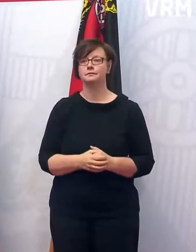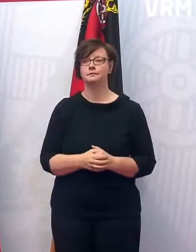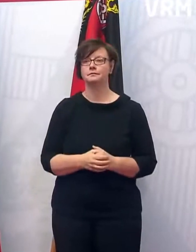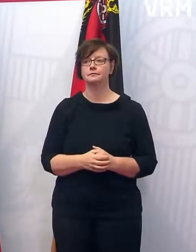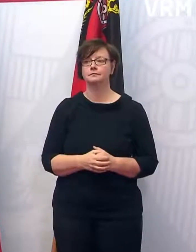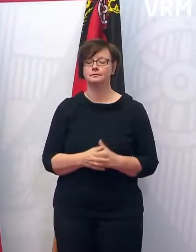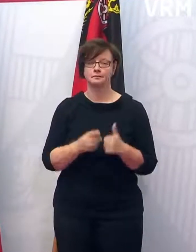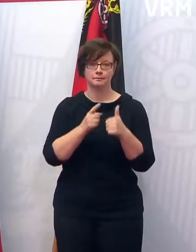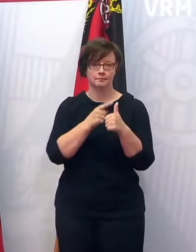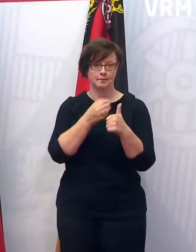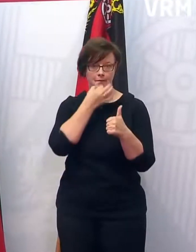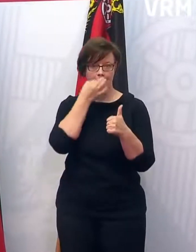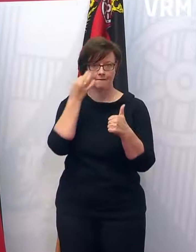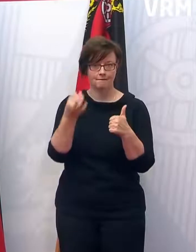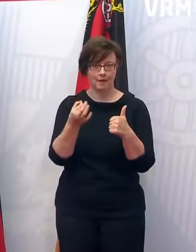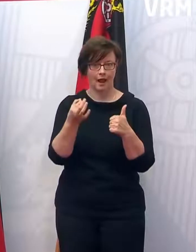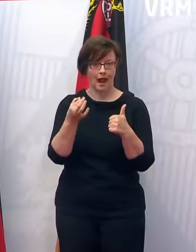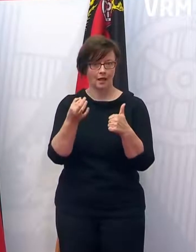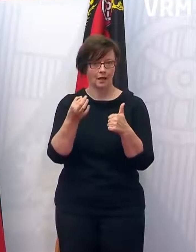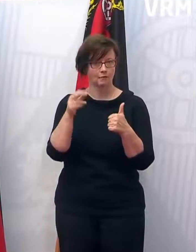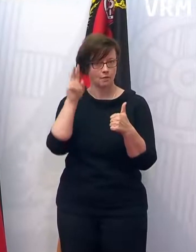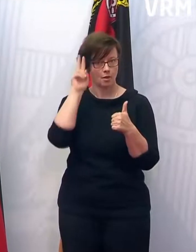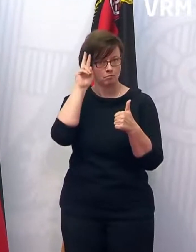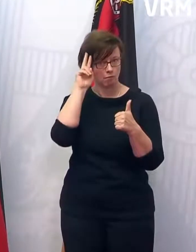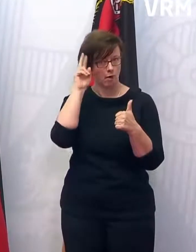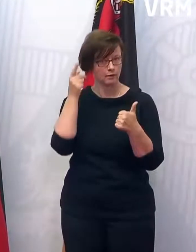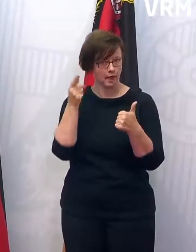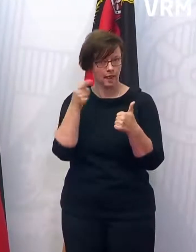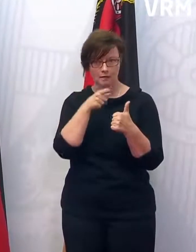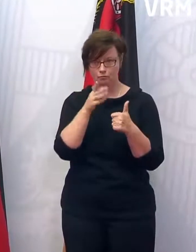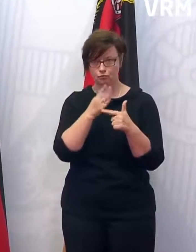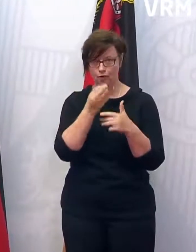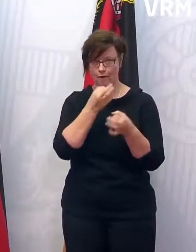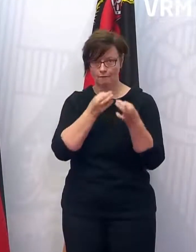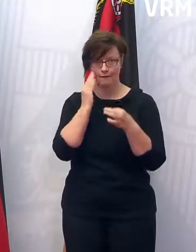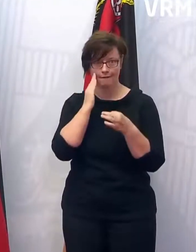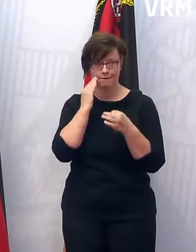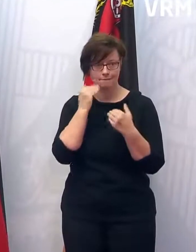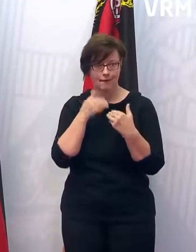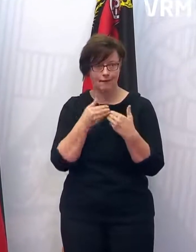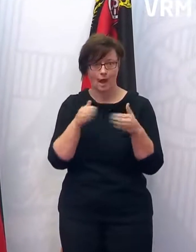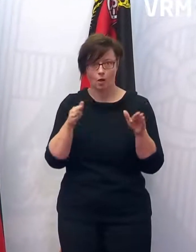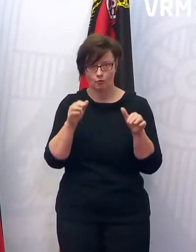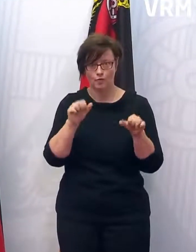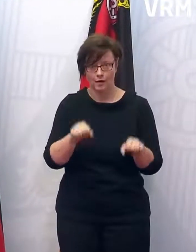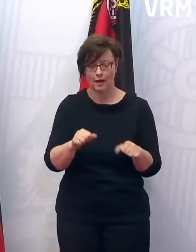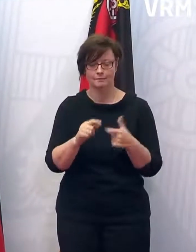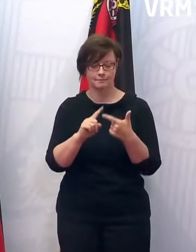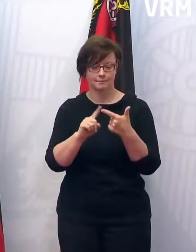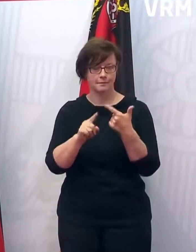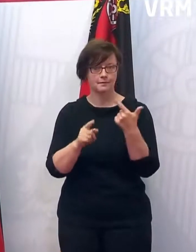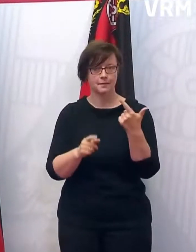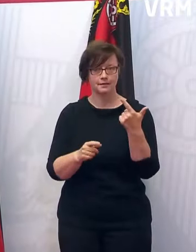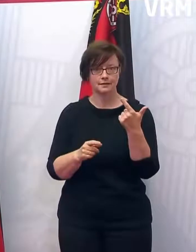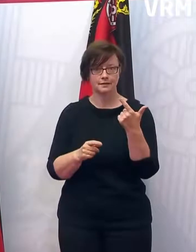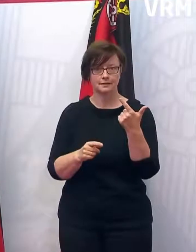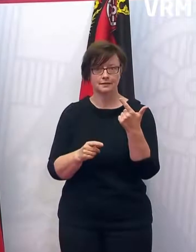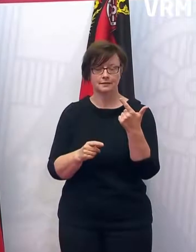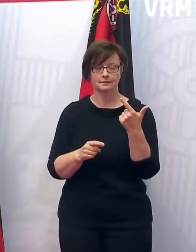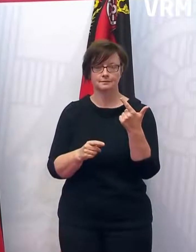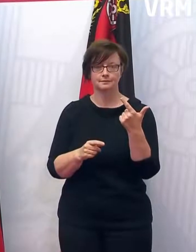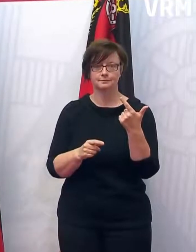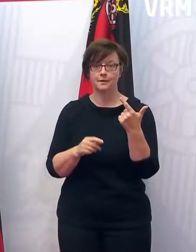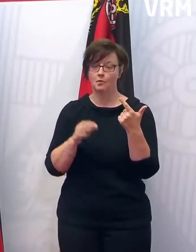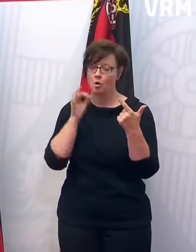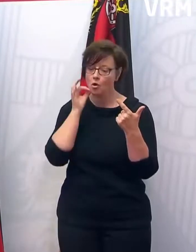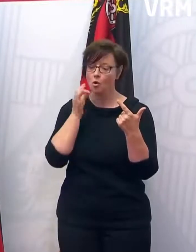Nämlich einerseits die Frage nach den Bordellen, wo schon gefragt wird, wann denn da Öffnungsschritte kommen. Und zweitens haben wir